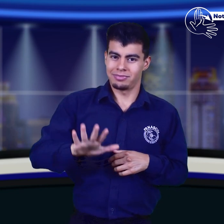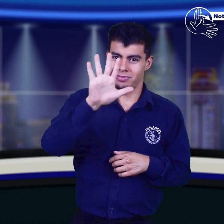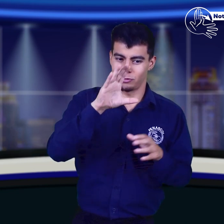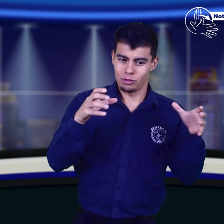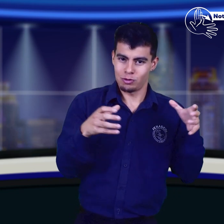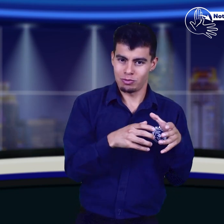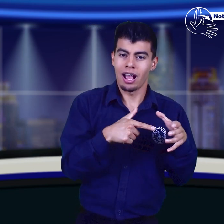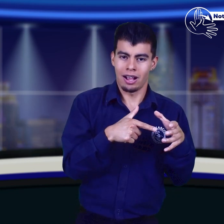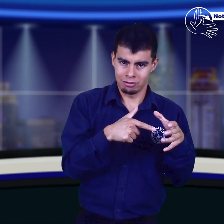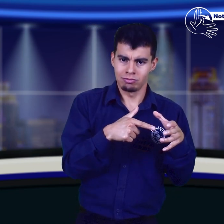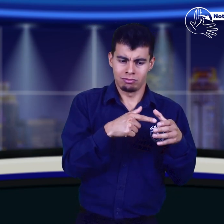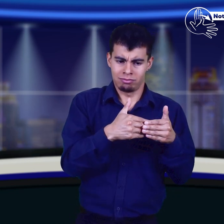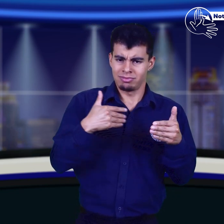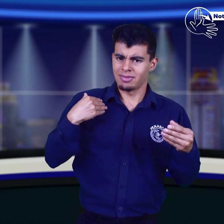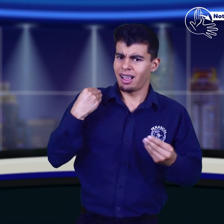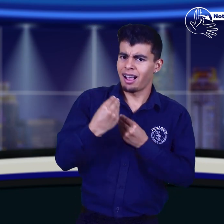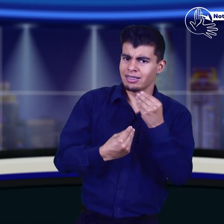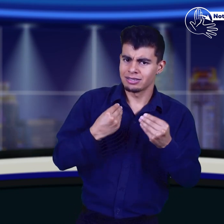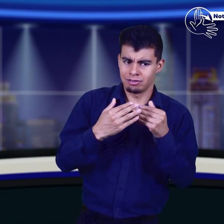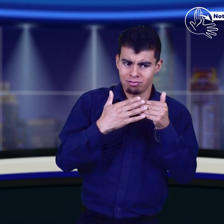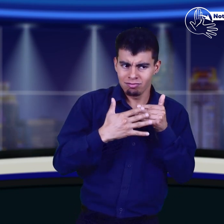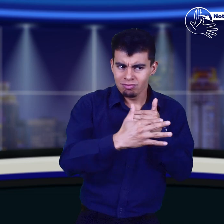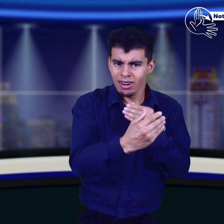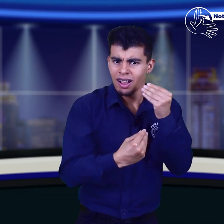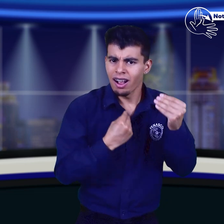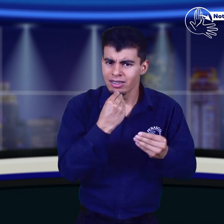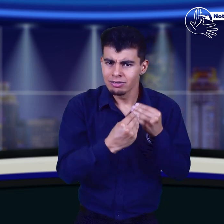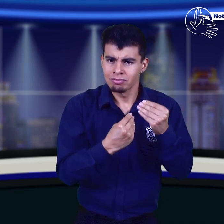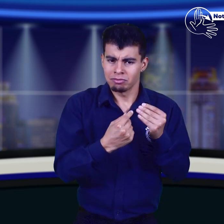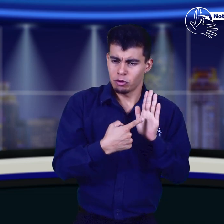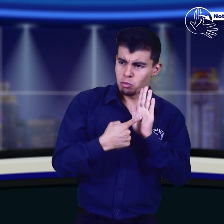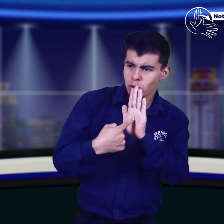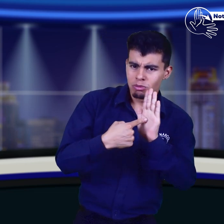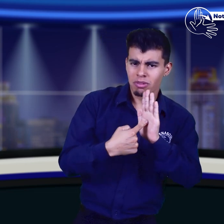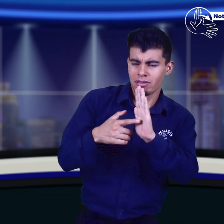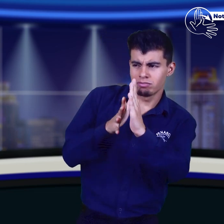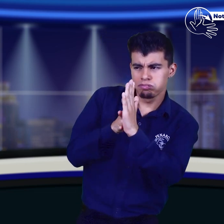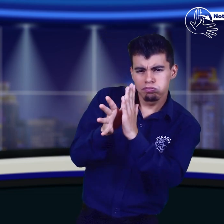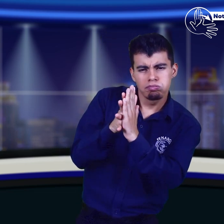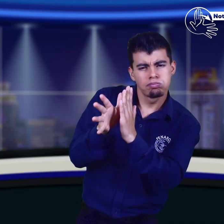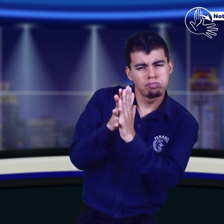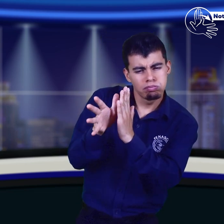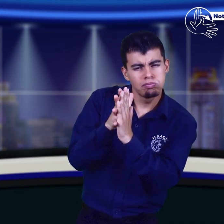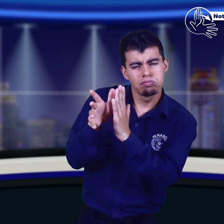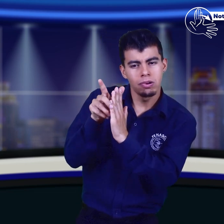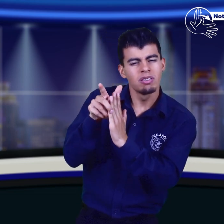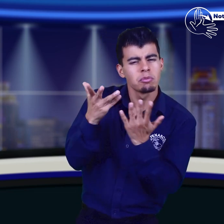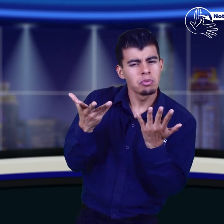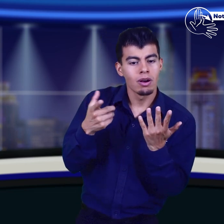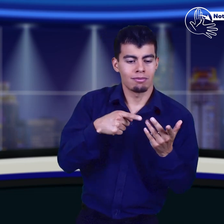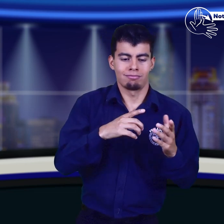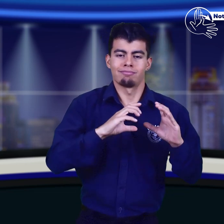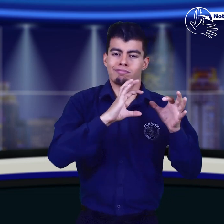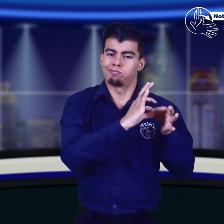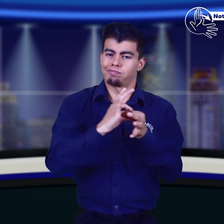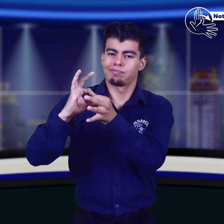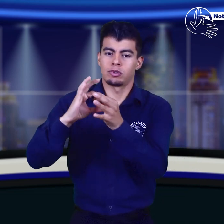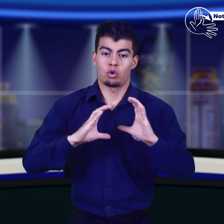Nacional de la Juventud Sorda CNJS, su plan de acción en adelante, entre otros temas